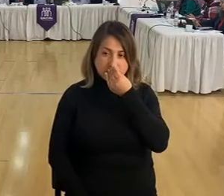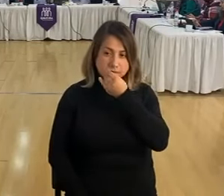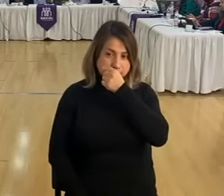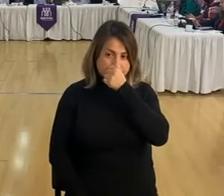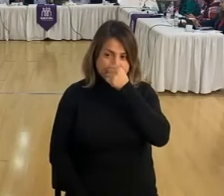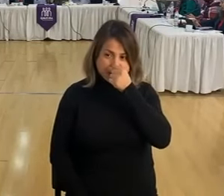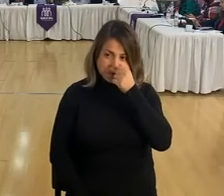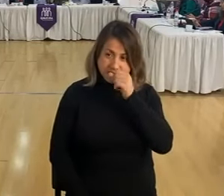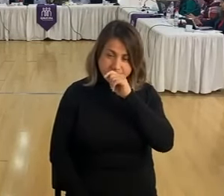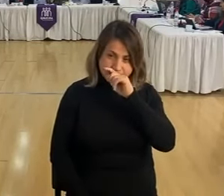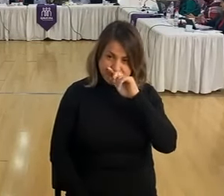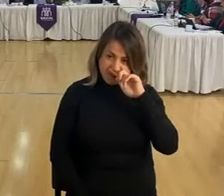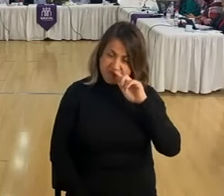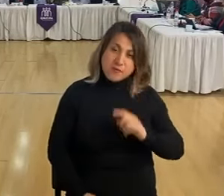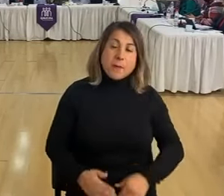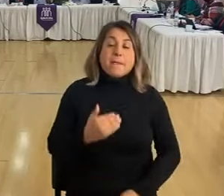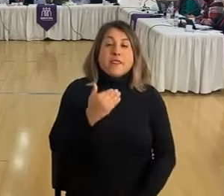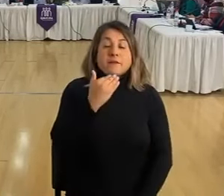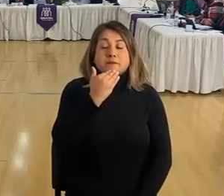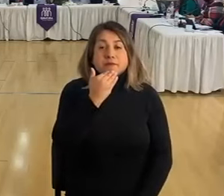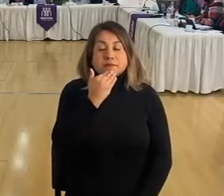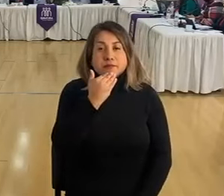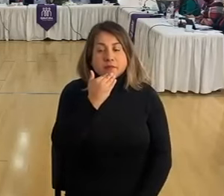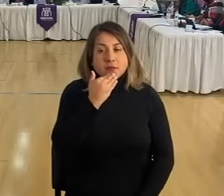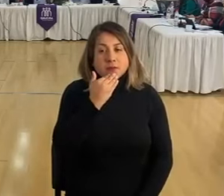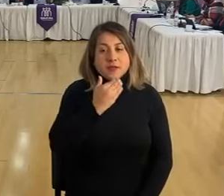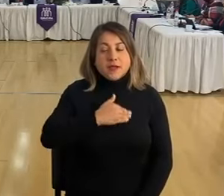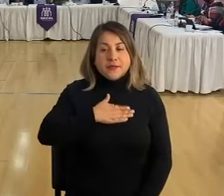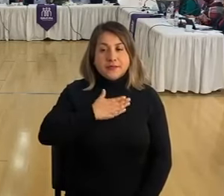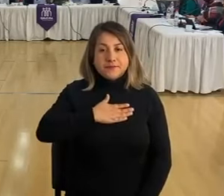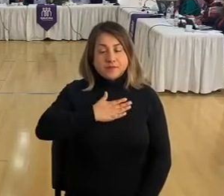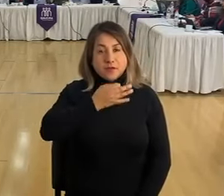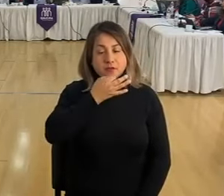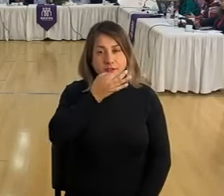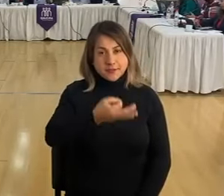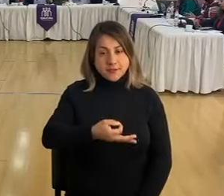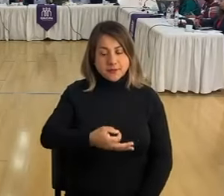por otro lado también quiero mencionar